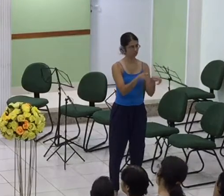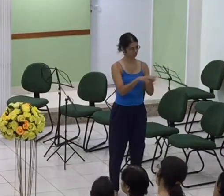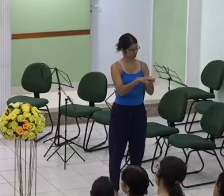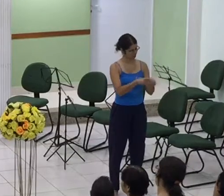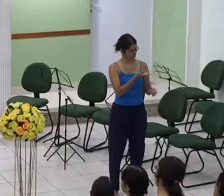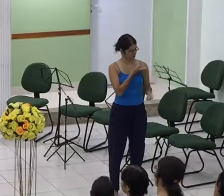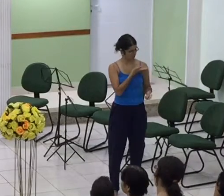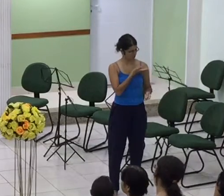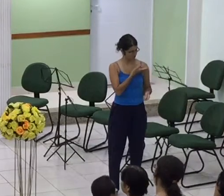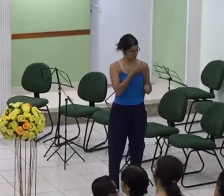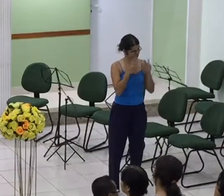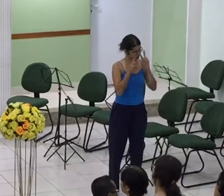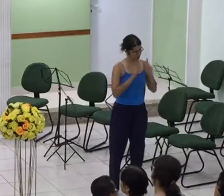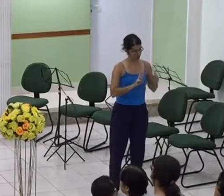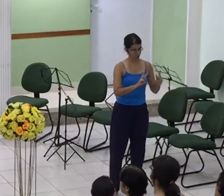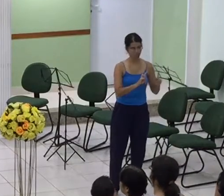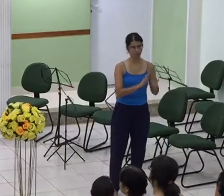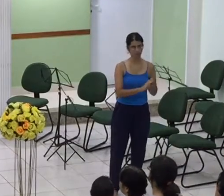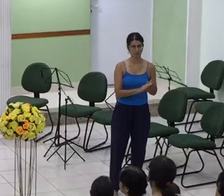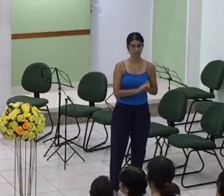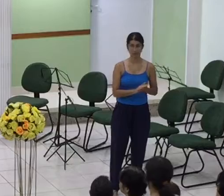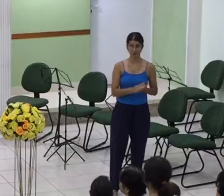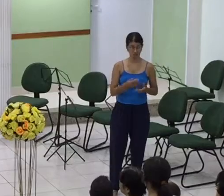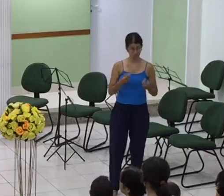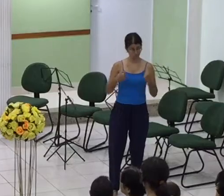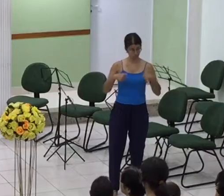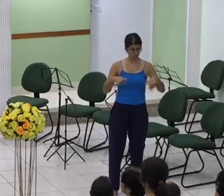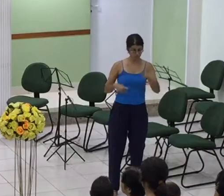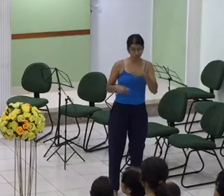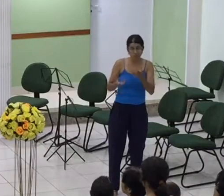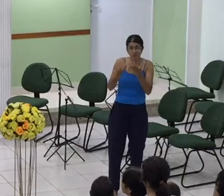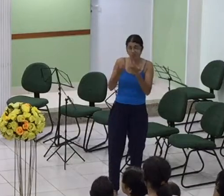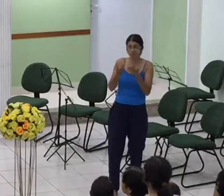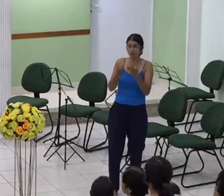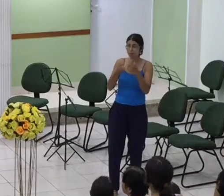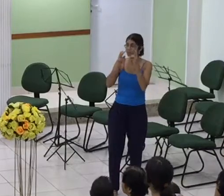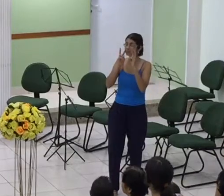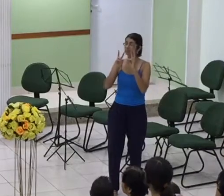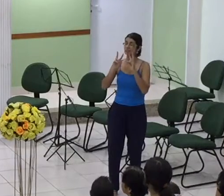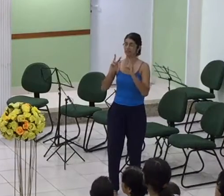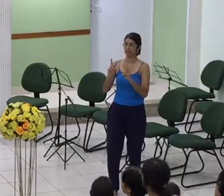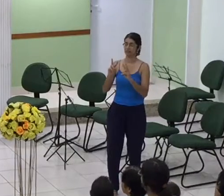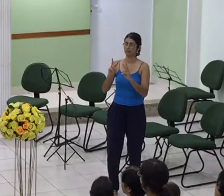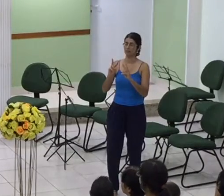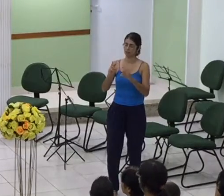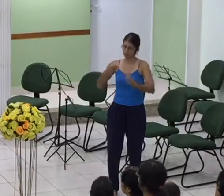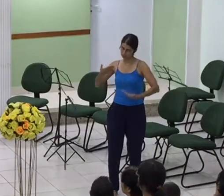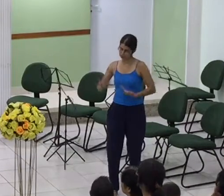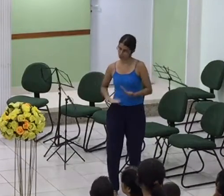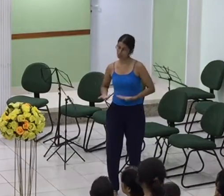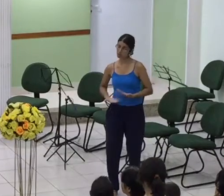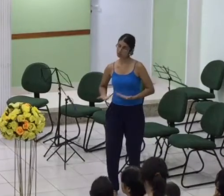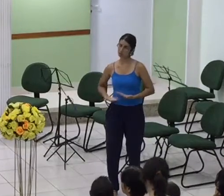-nos o modelo de liberdade do teu serviço e do serviço ao nosso próximo.